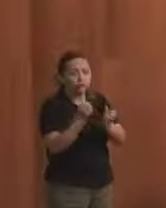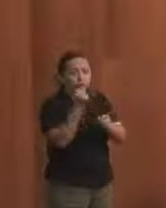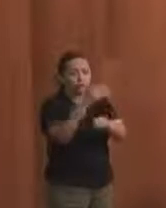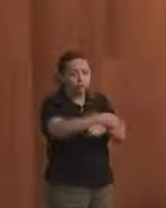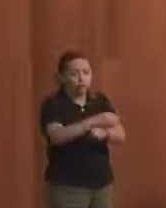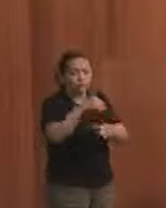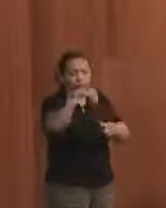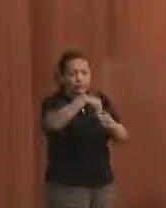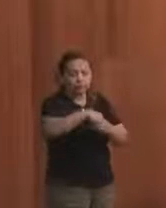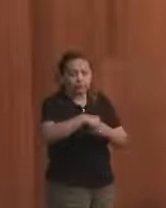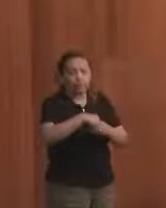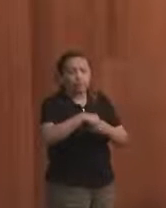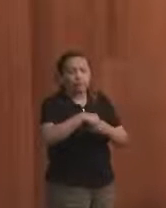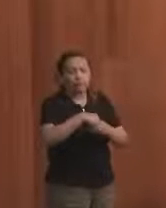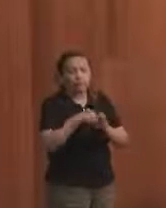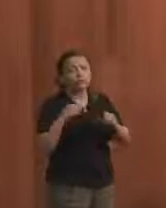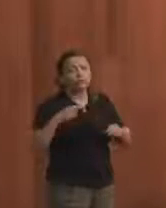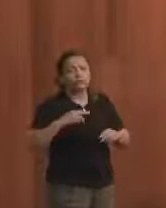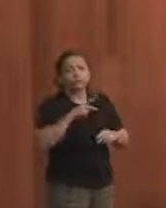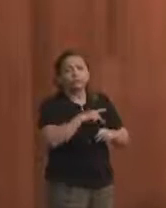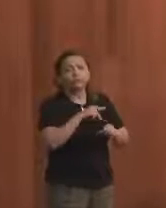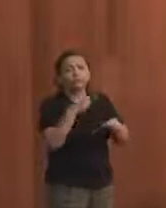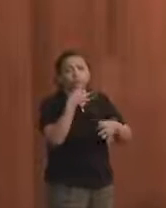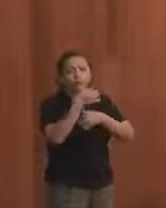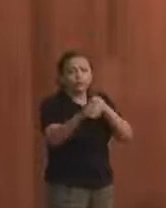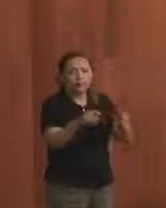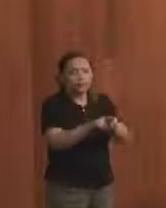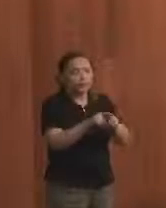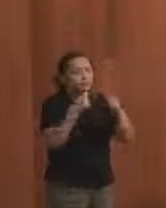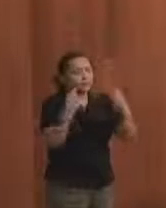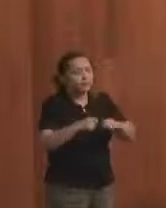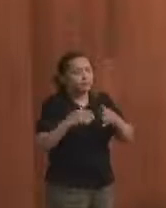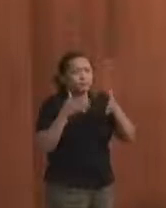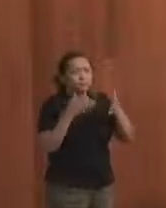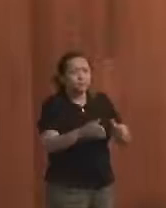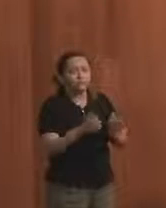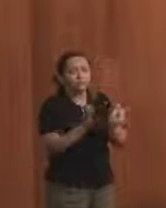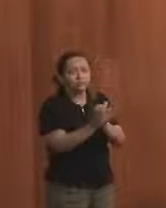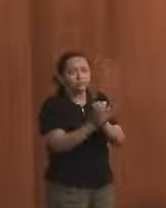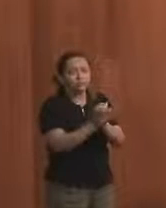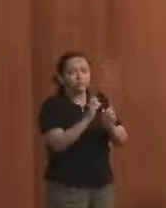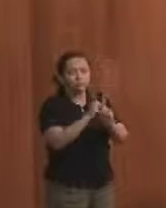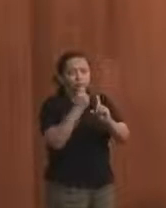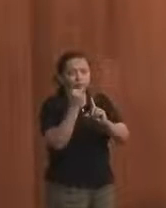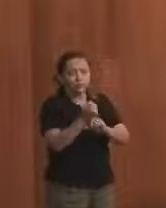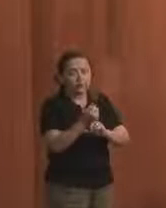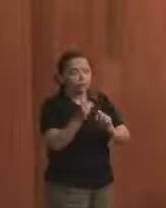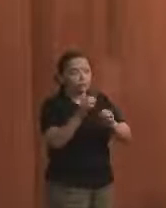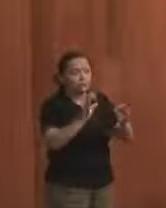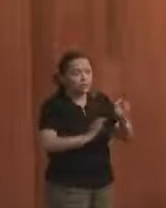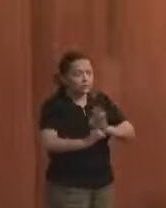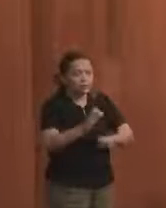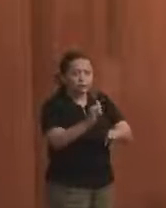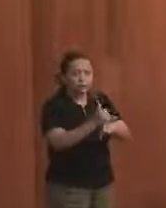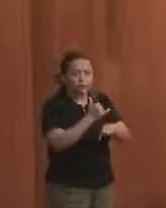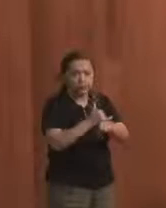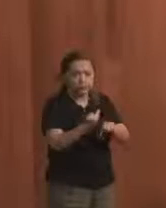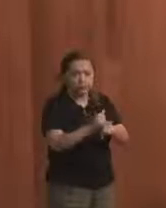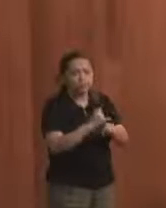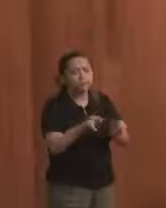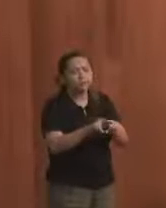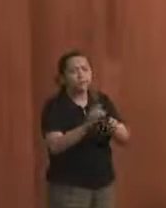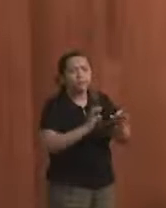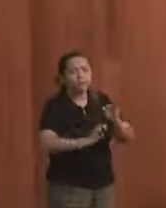dentro do Ministério Público. Foi comentado também a necessidade de participação dos movimentos sociais no planejamento estratégico e no